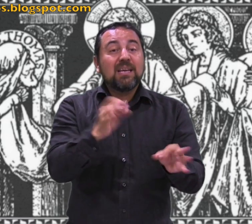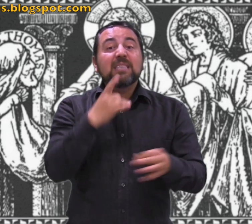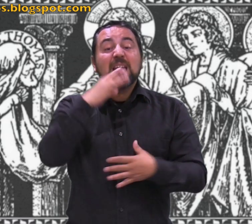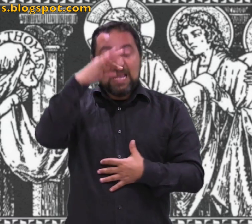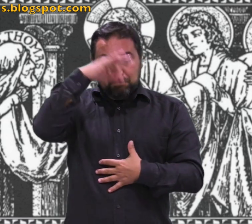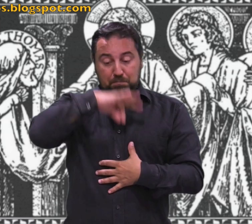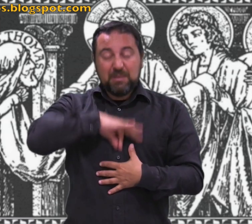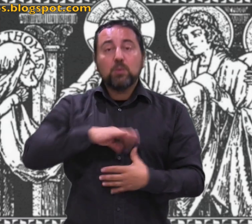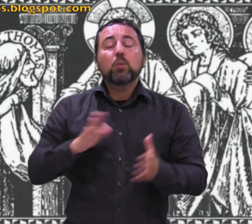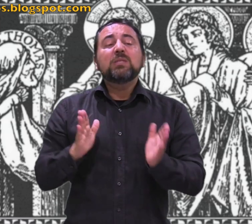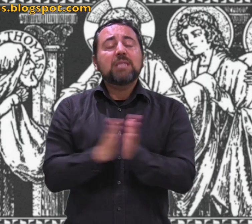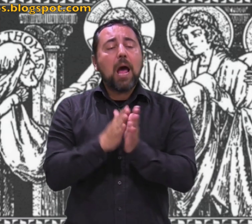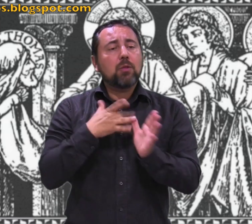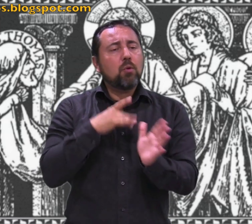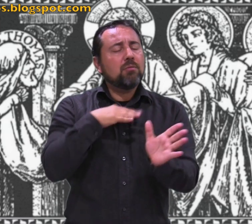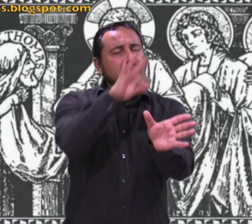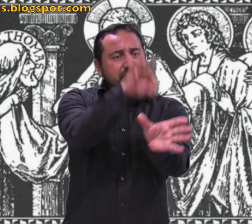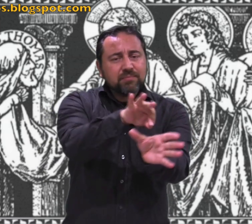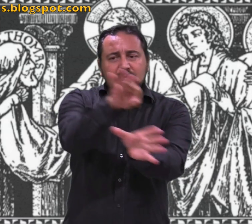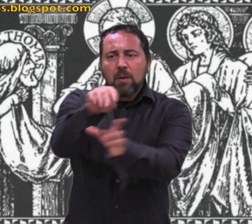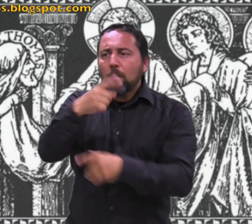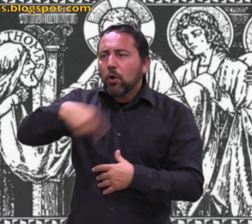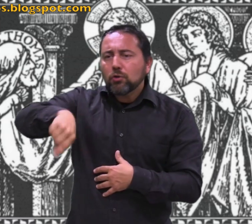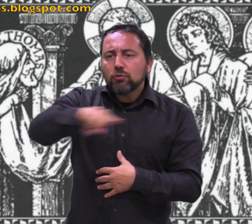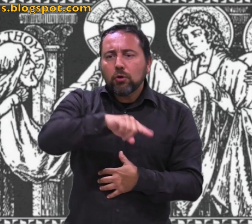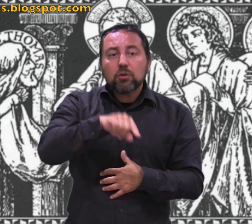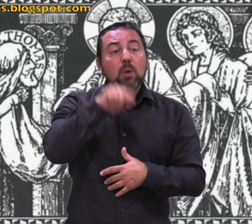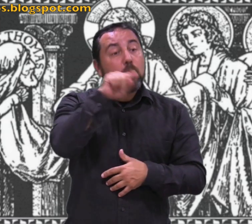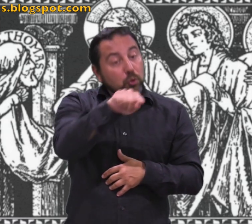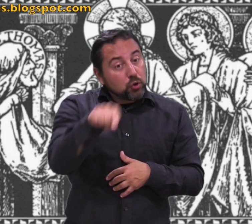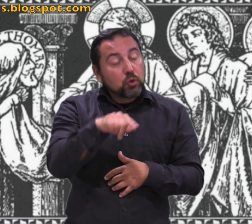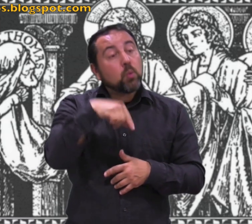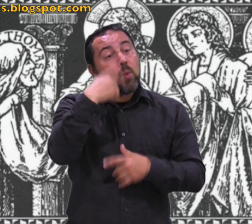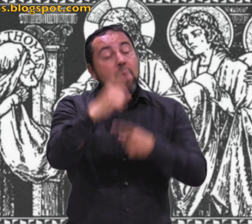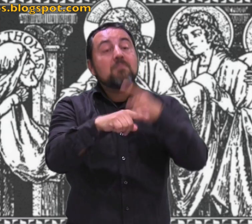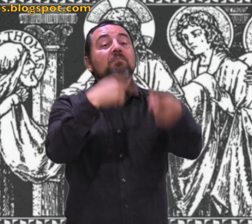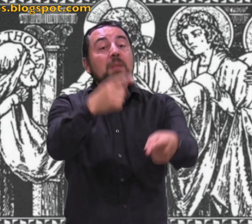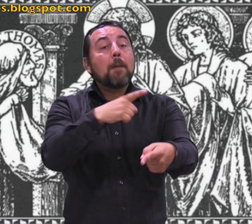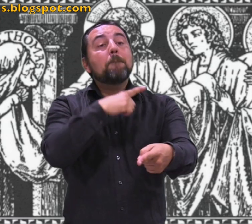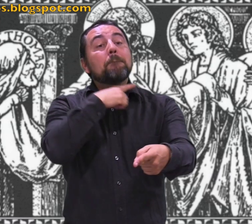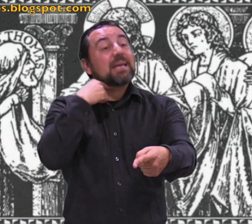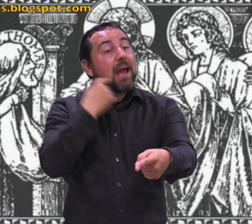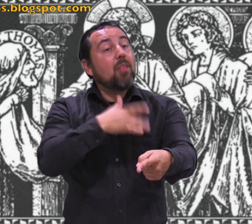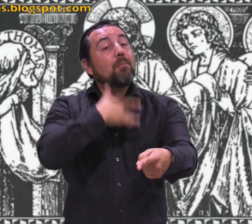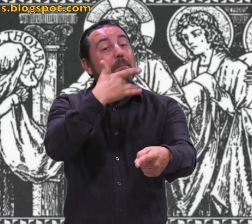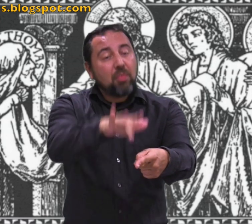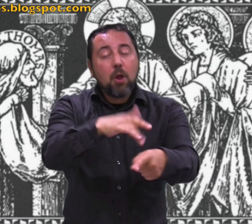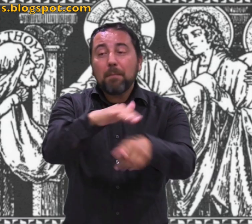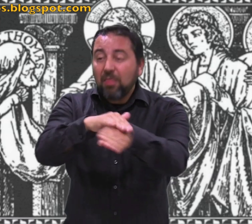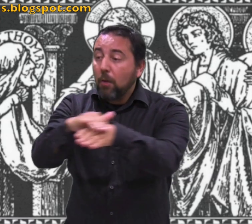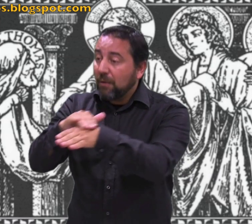les dijo, recibid el Espíritu Santo. A quienes le perdonéis los pecados, les